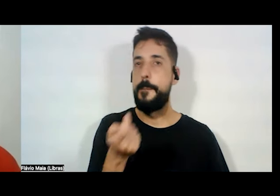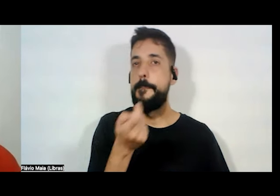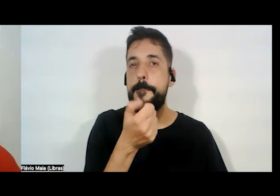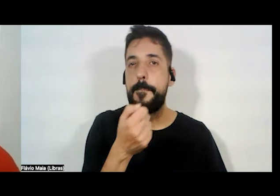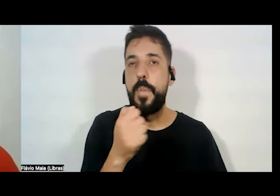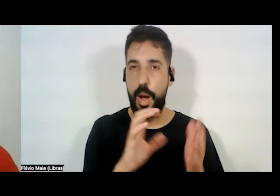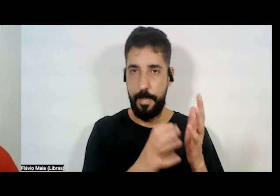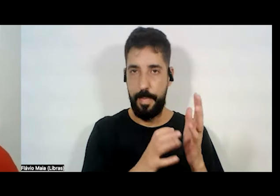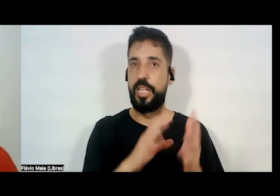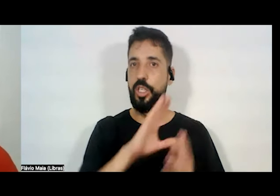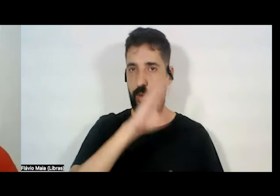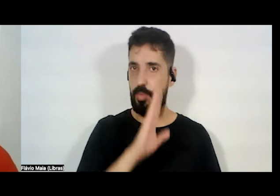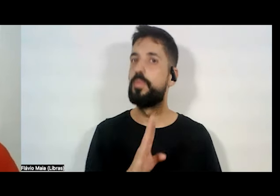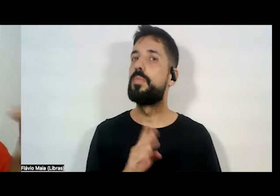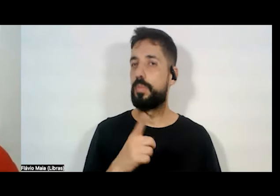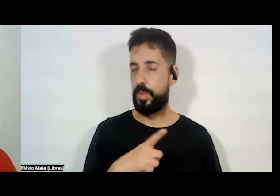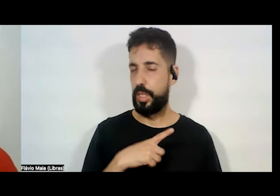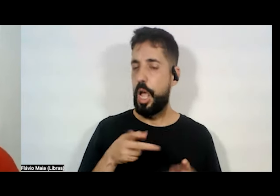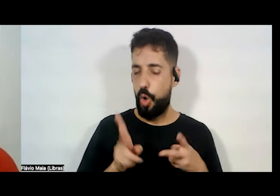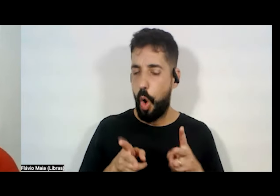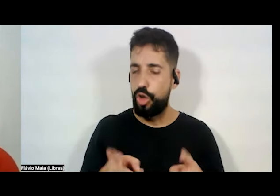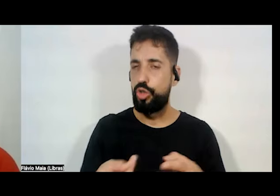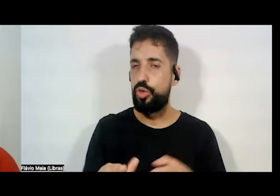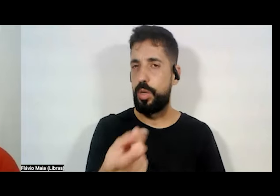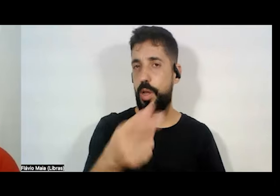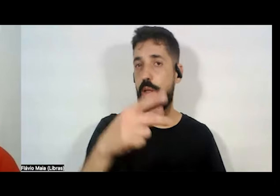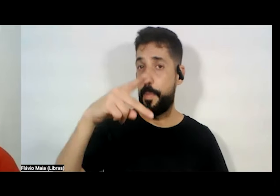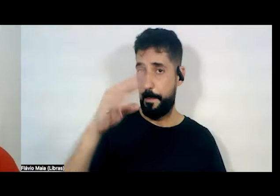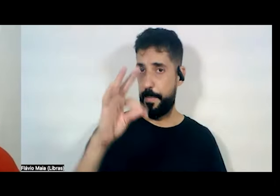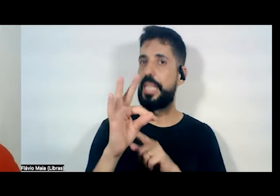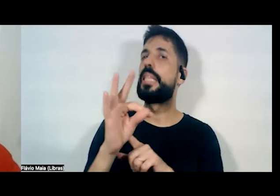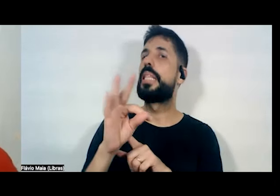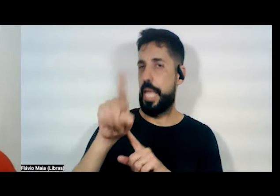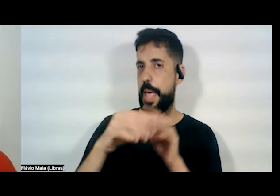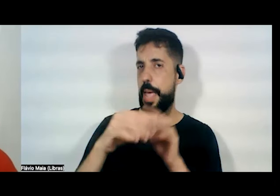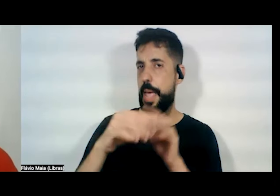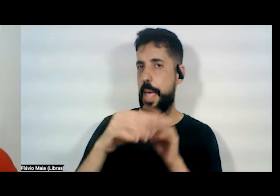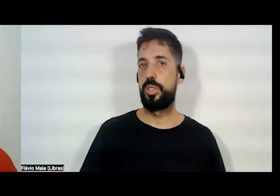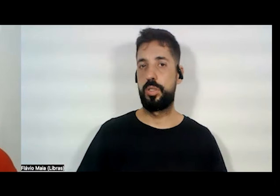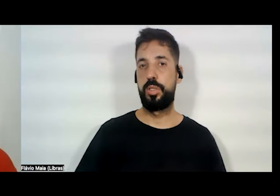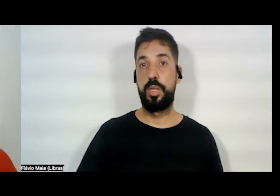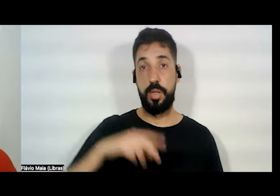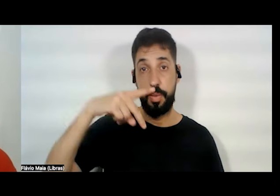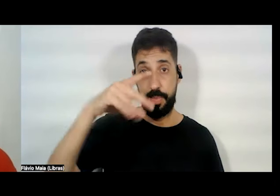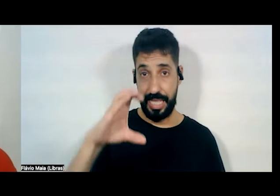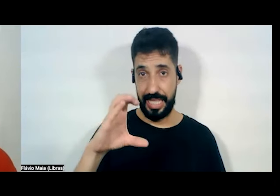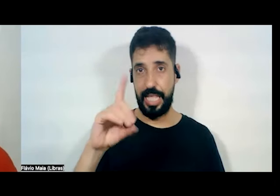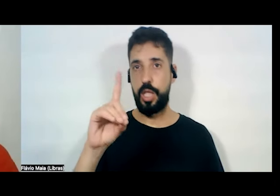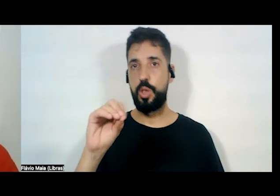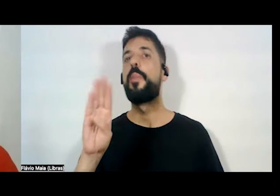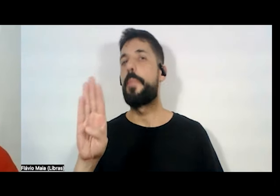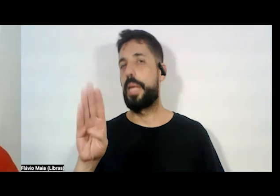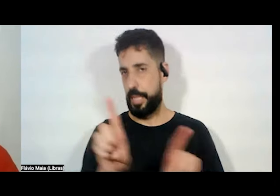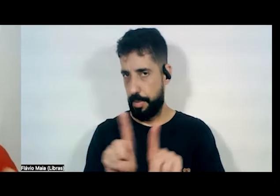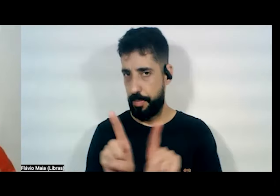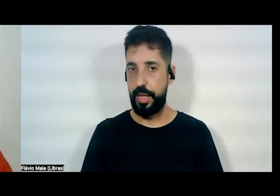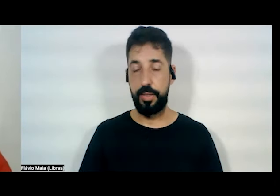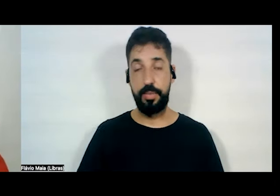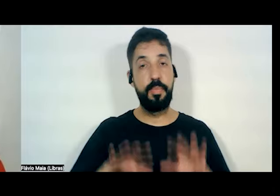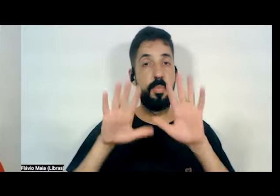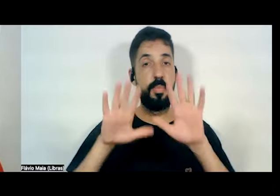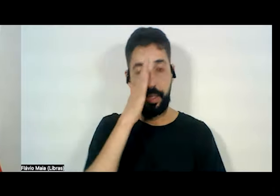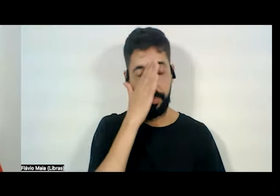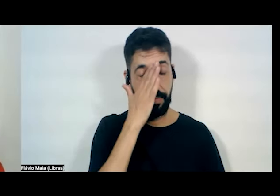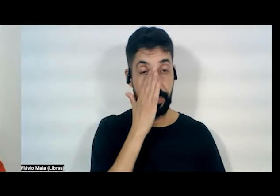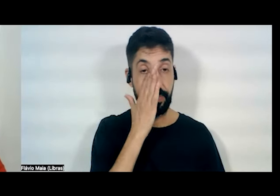Brasil com continuidade. O PT é partido, o PC do B é partido, mas a